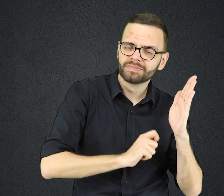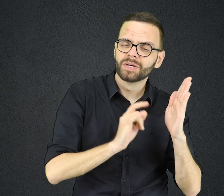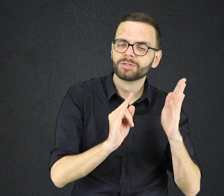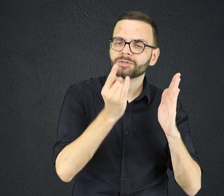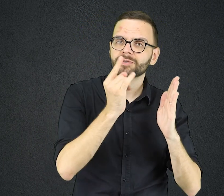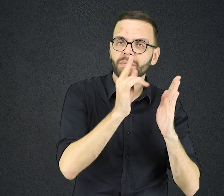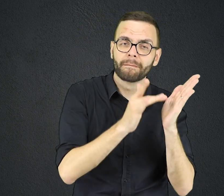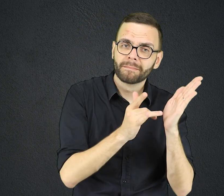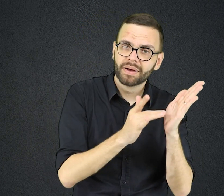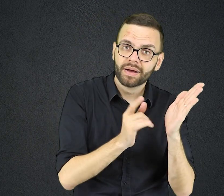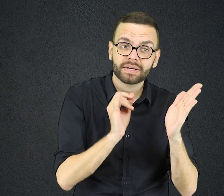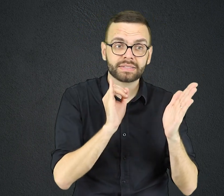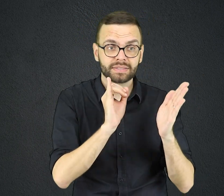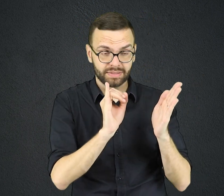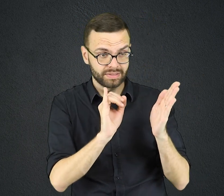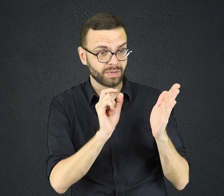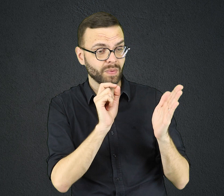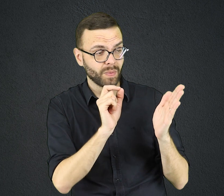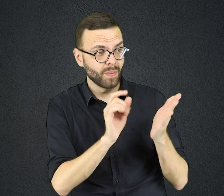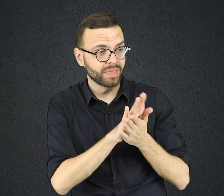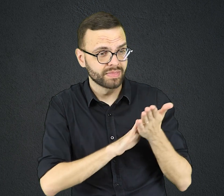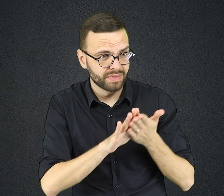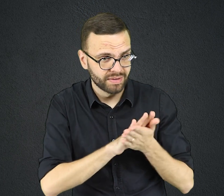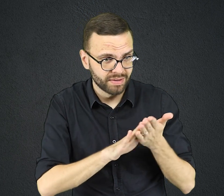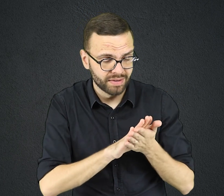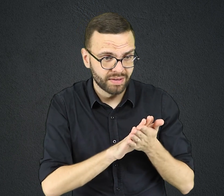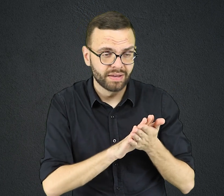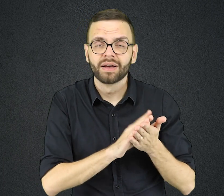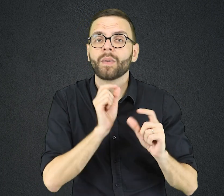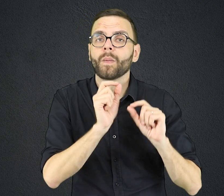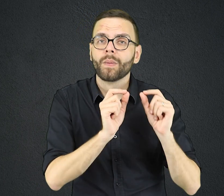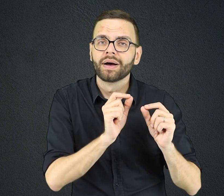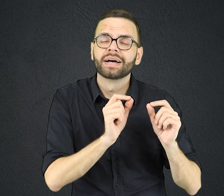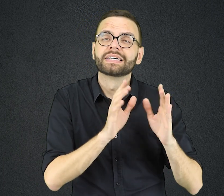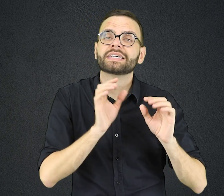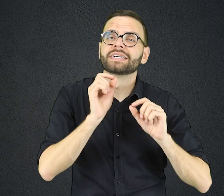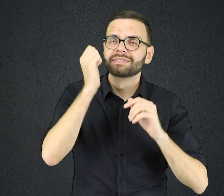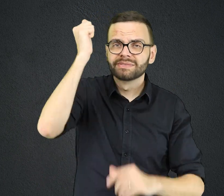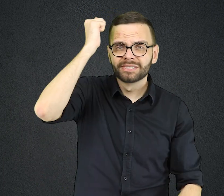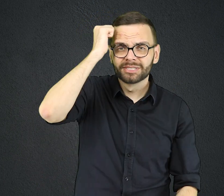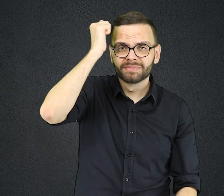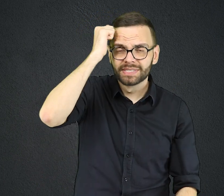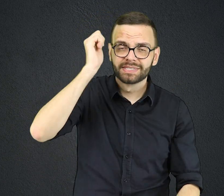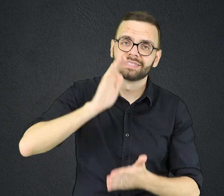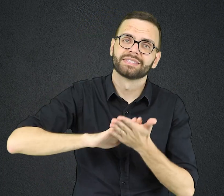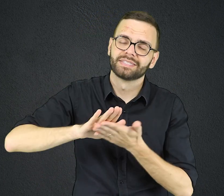últimas páginas, sem reservas, sem recuos, sem arrependimentos.